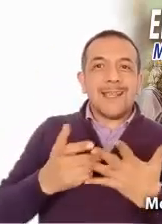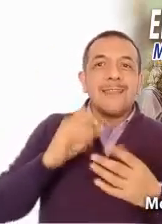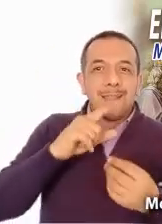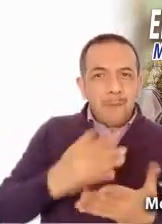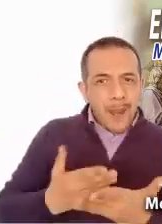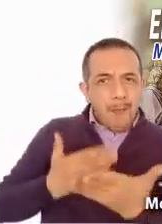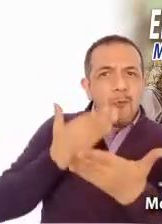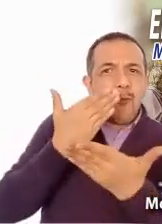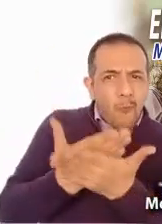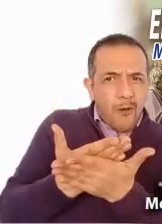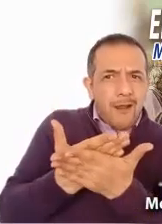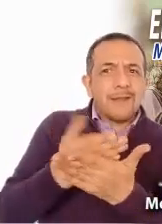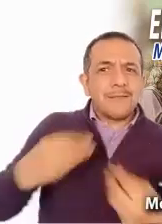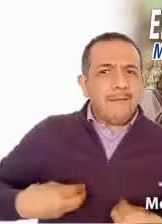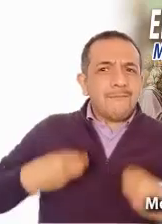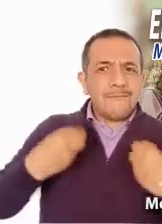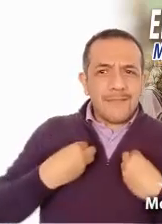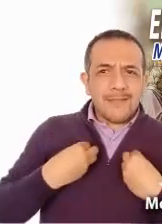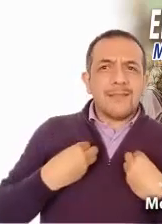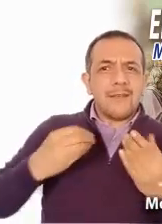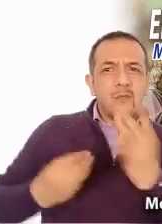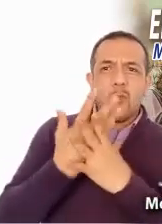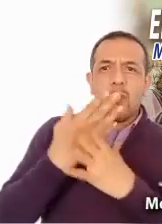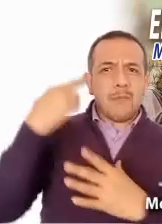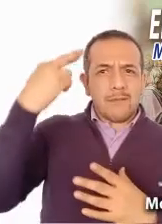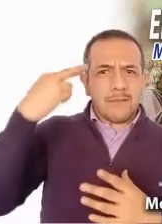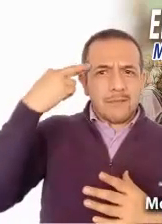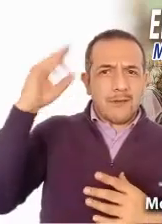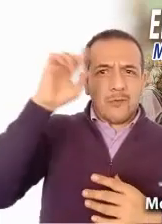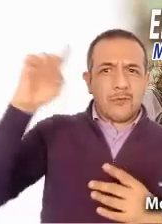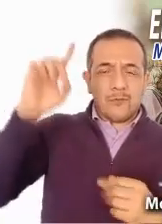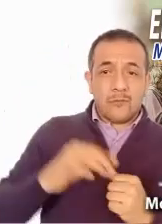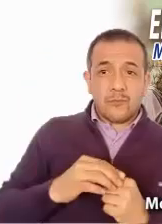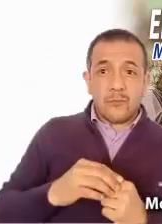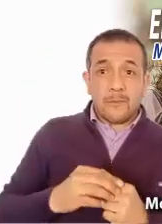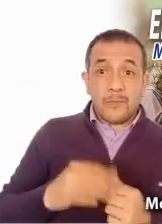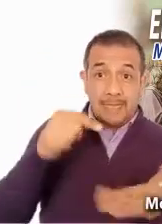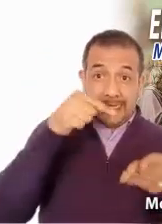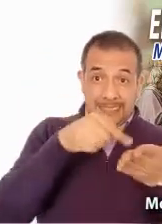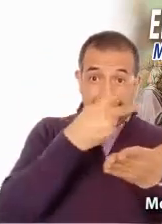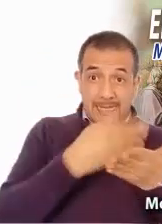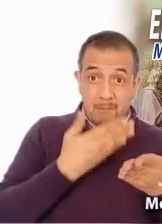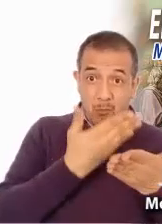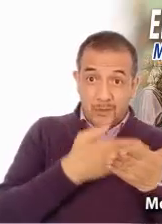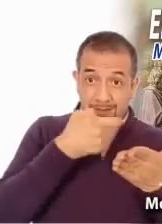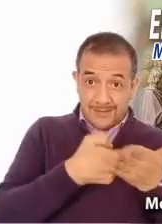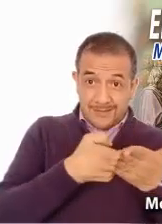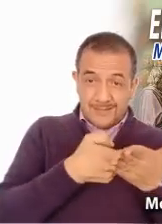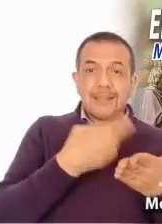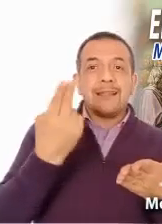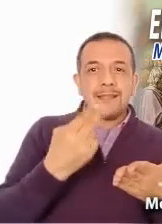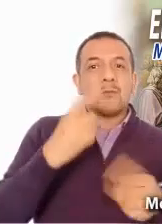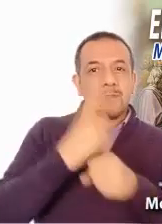aventura de proponer una nueva vida en el reino de Dios. Para esto se necesita tener de verdad la